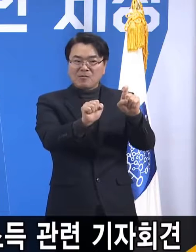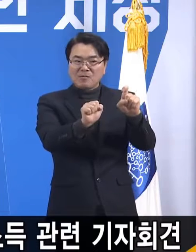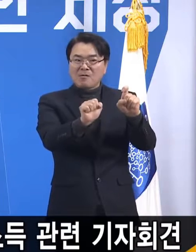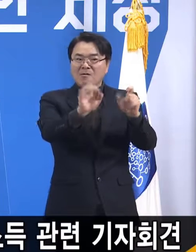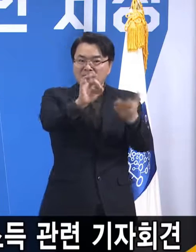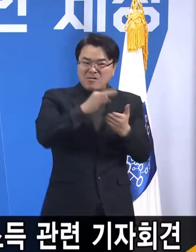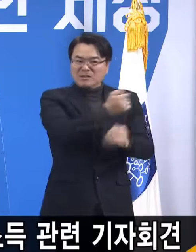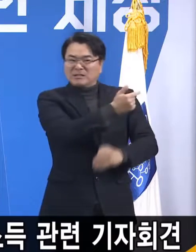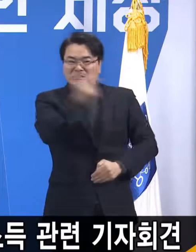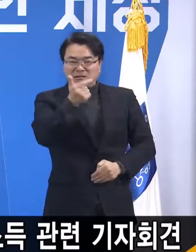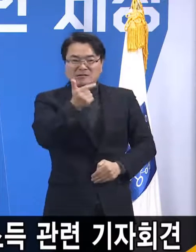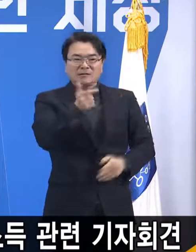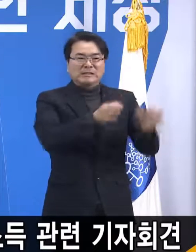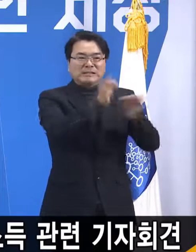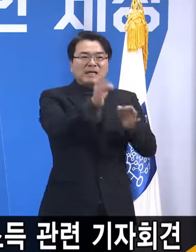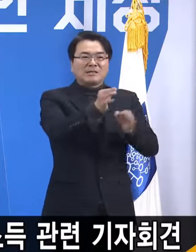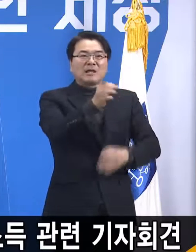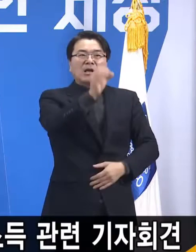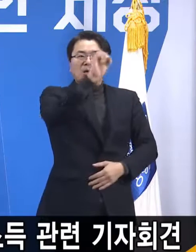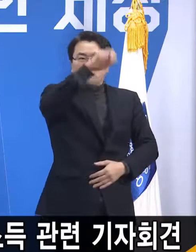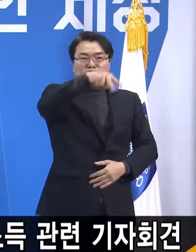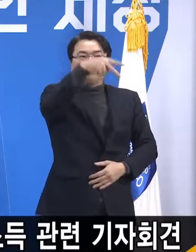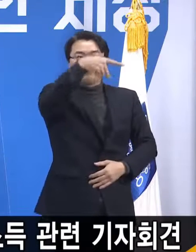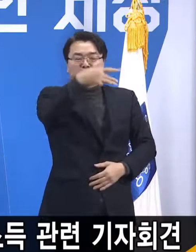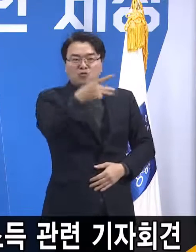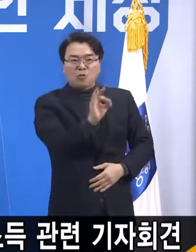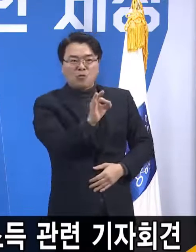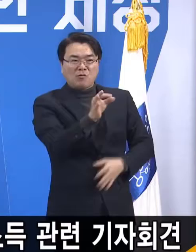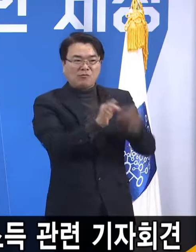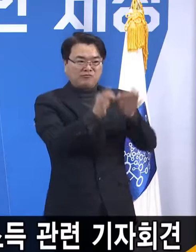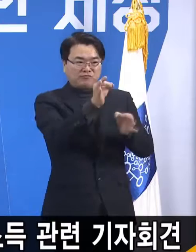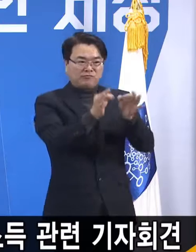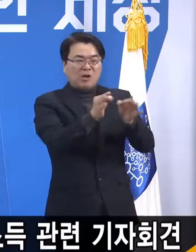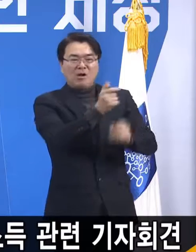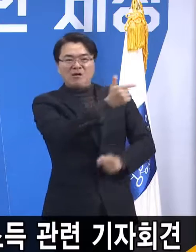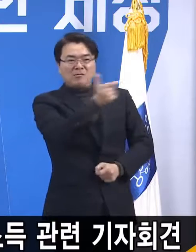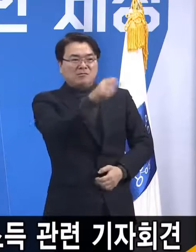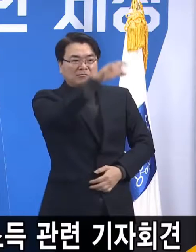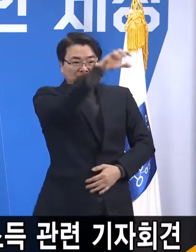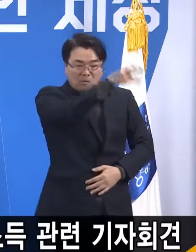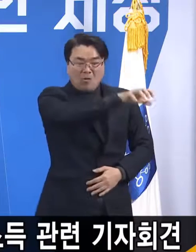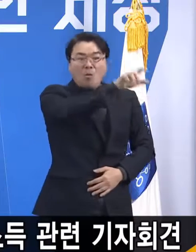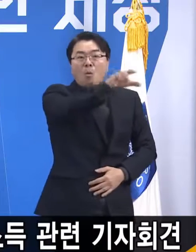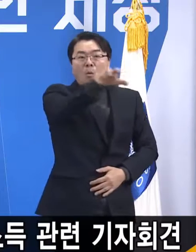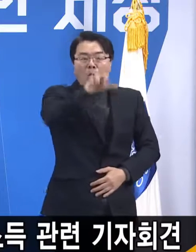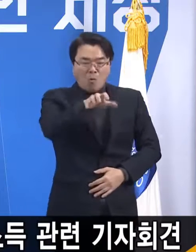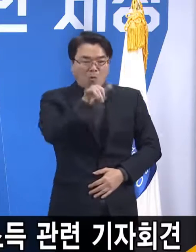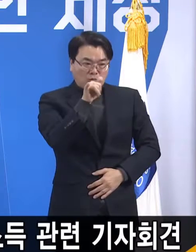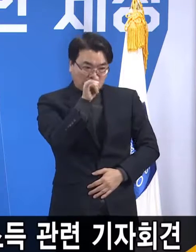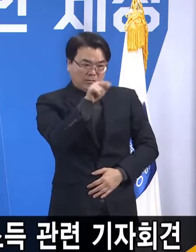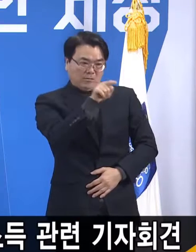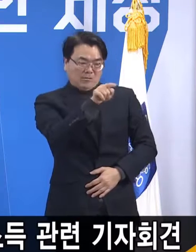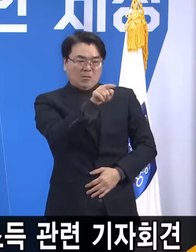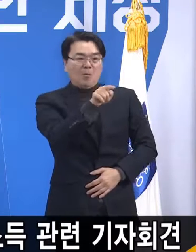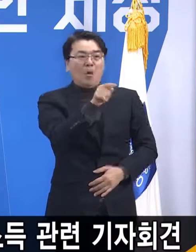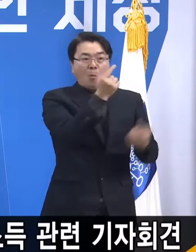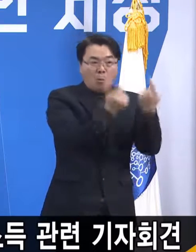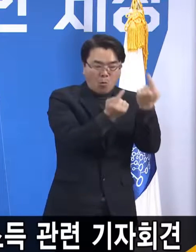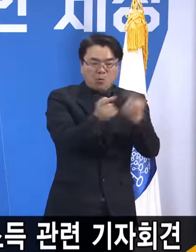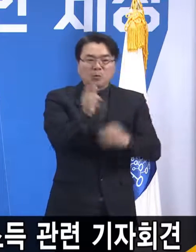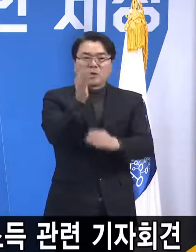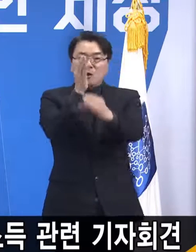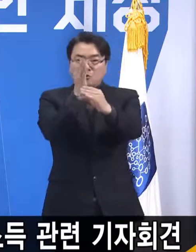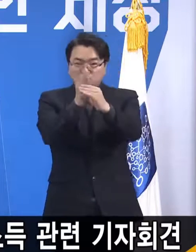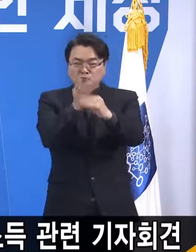유통 대기업의 매출을 지역의 골목의 중소상공인들의